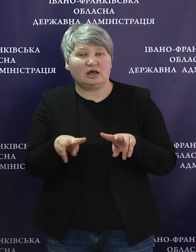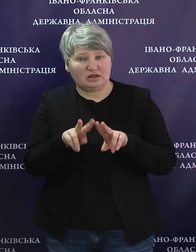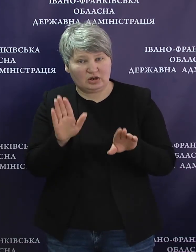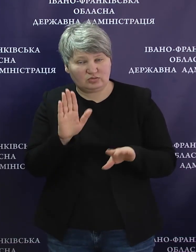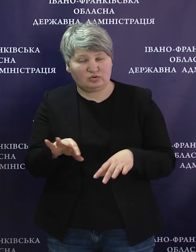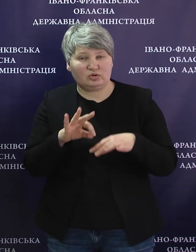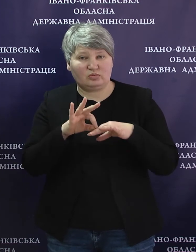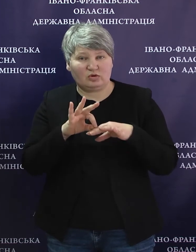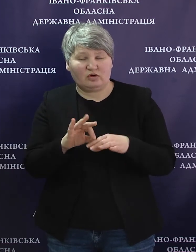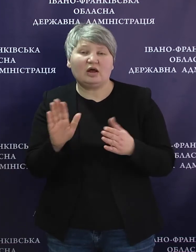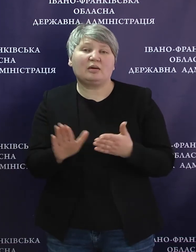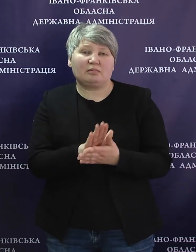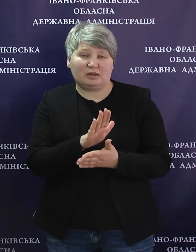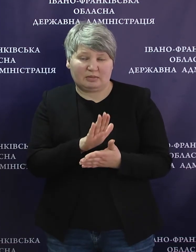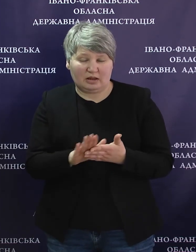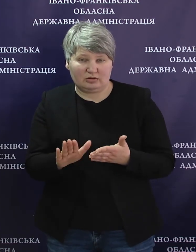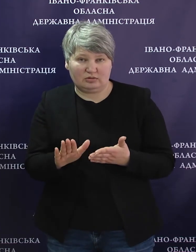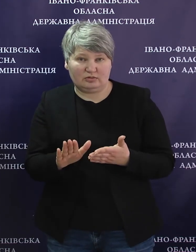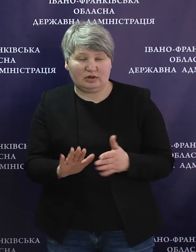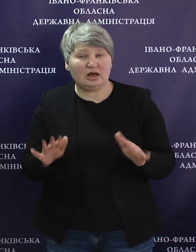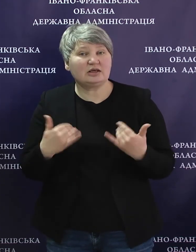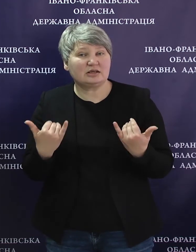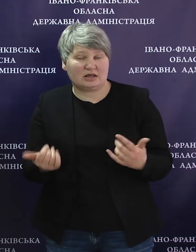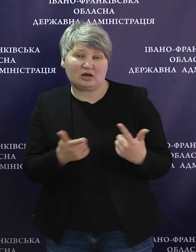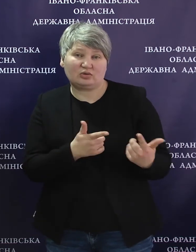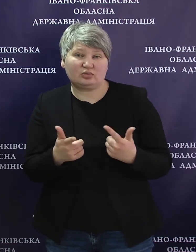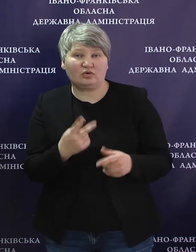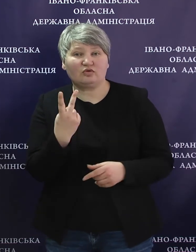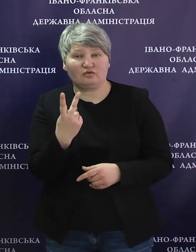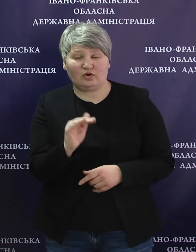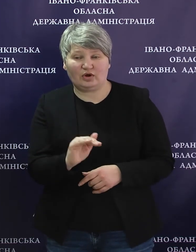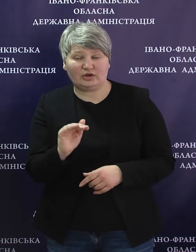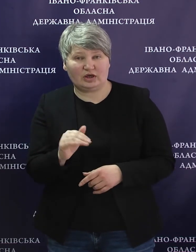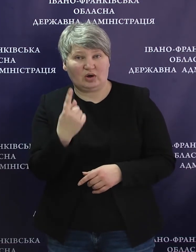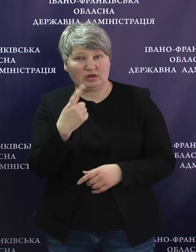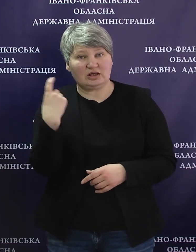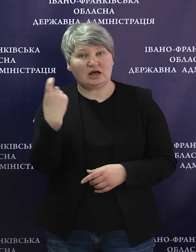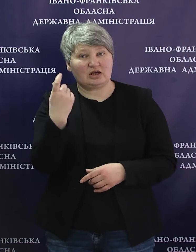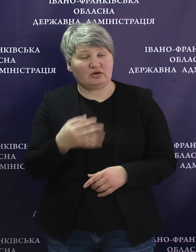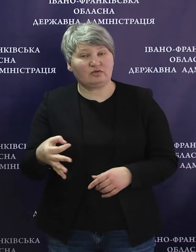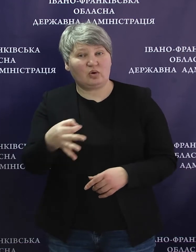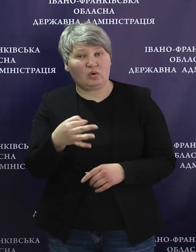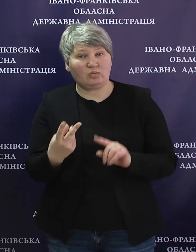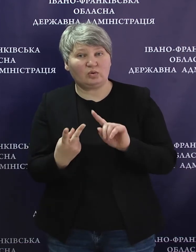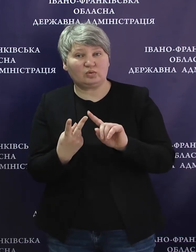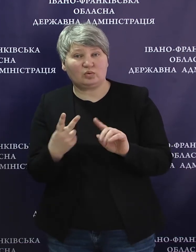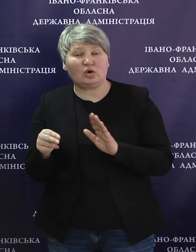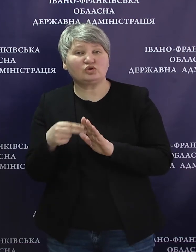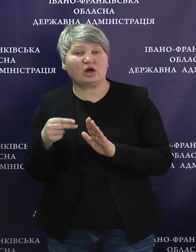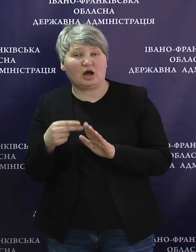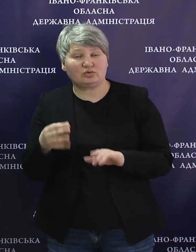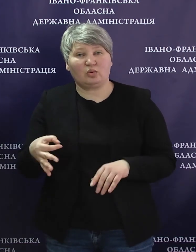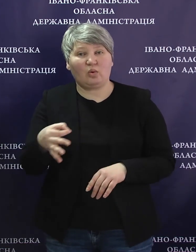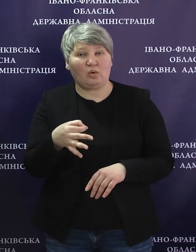проводитися на безоплатній основі. На даний час готується двоє дітей. Одна дитина з Харківської області, друга з Черкасської